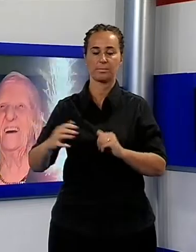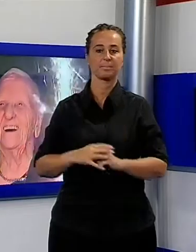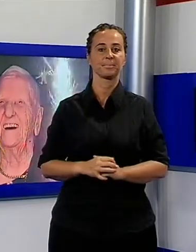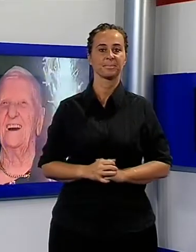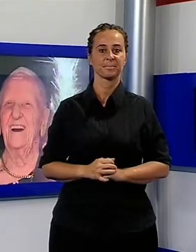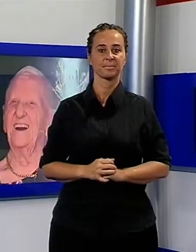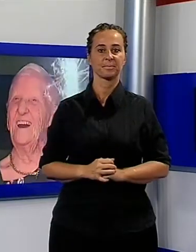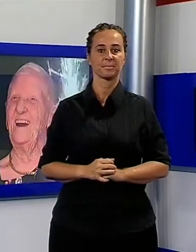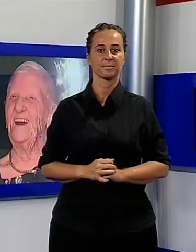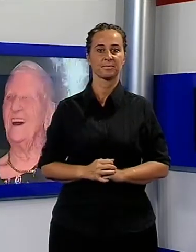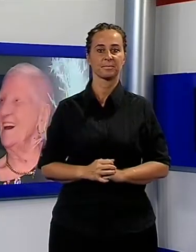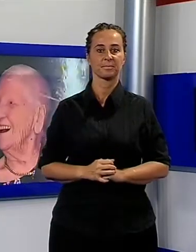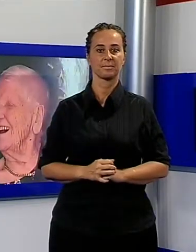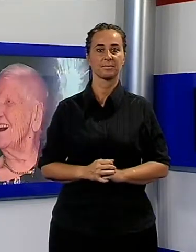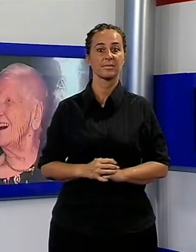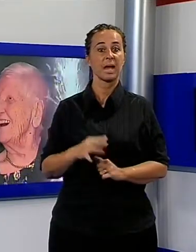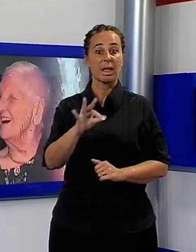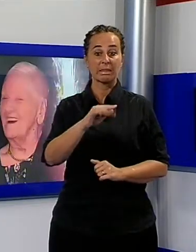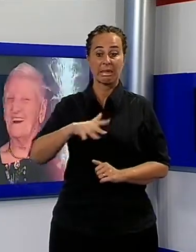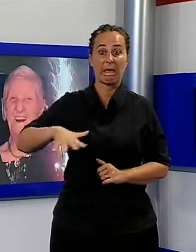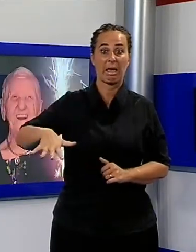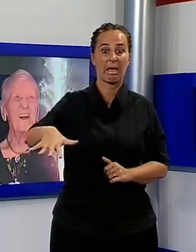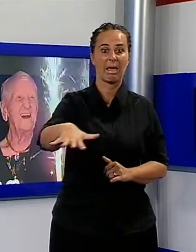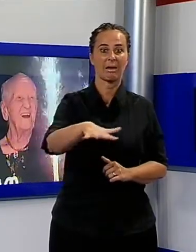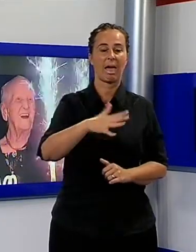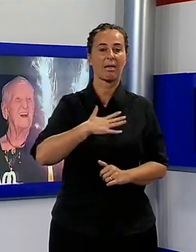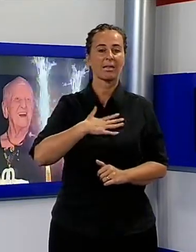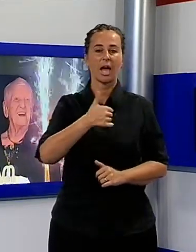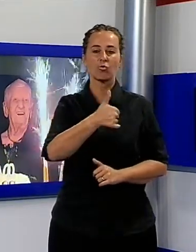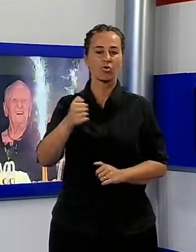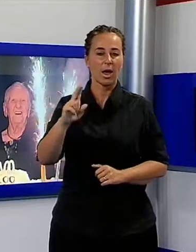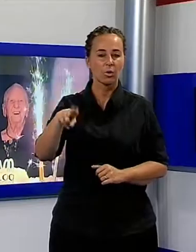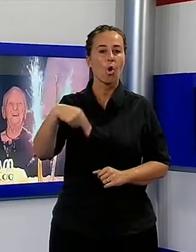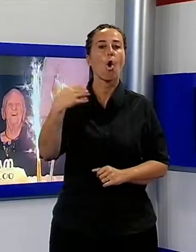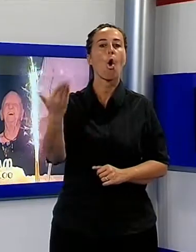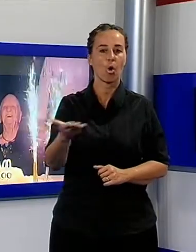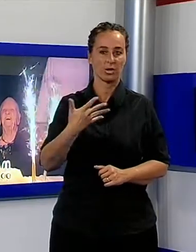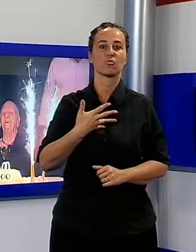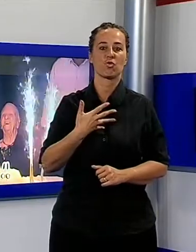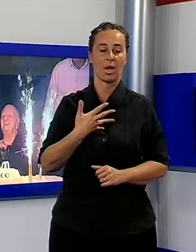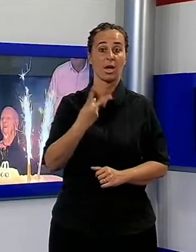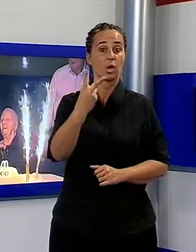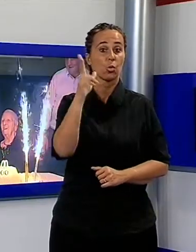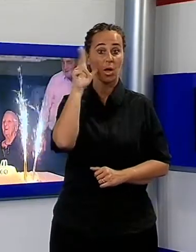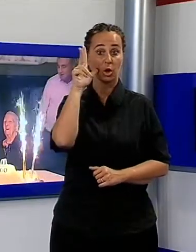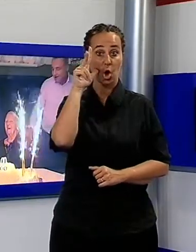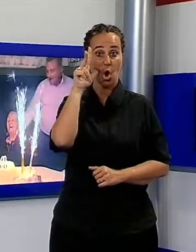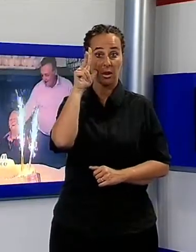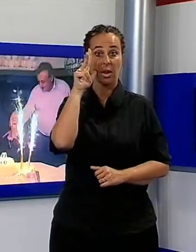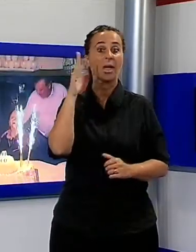Terra di centenarie, sono state ben due le signore che hanno festeggiato questo traguardo nella Valle del Cerchio